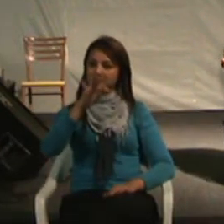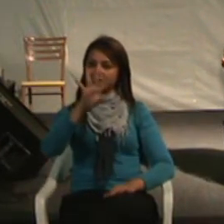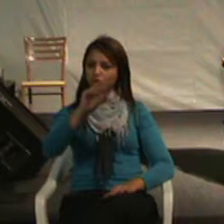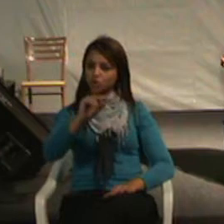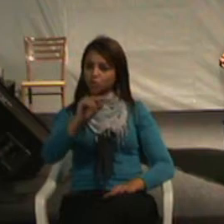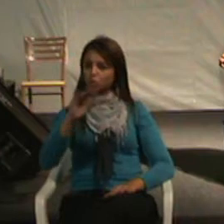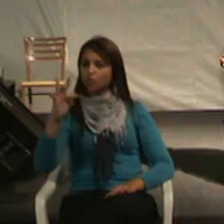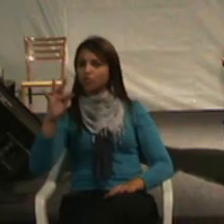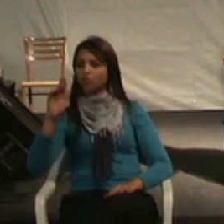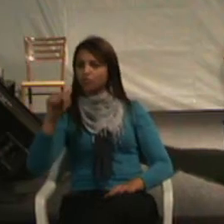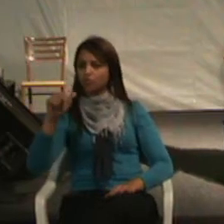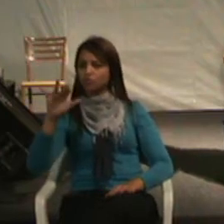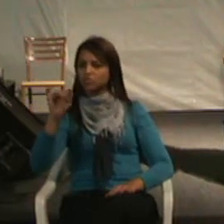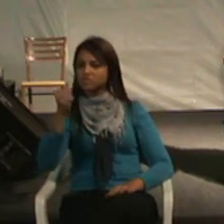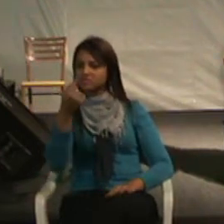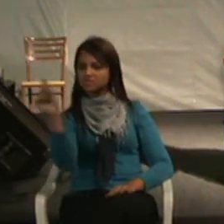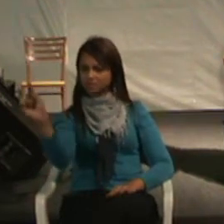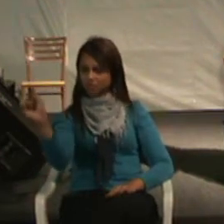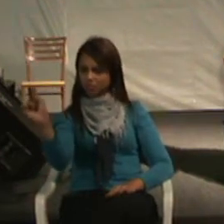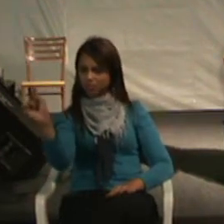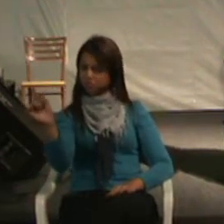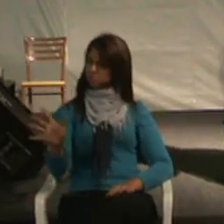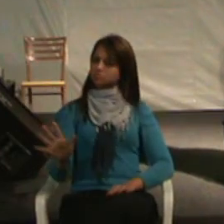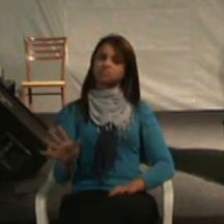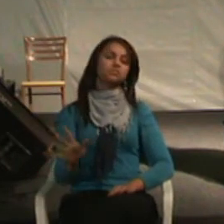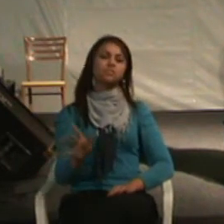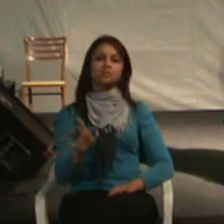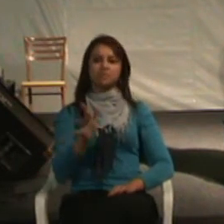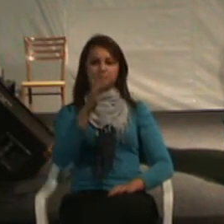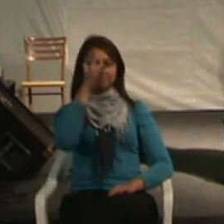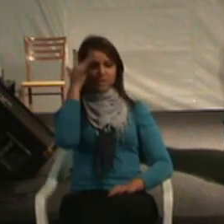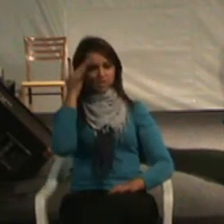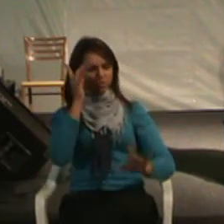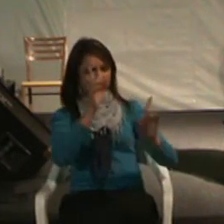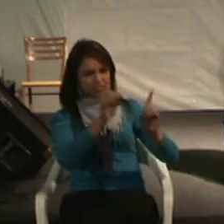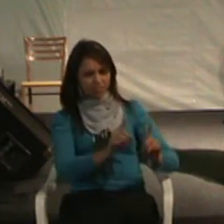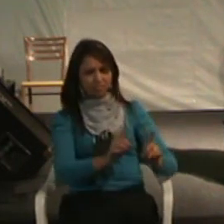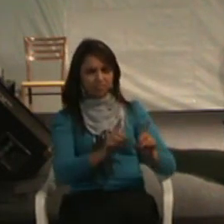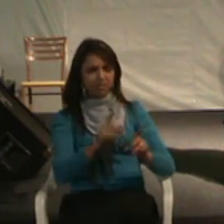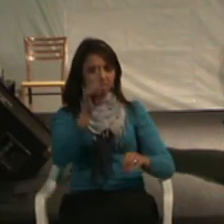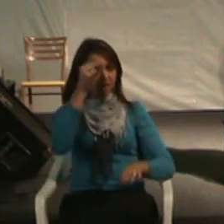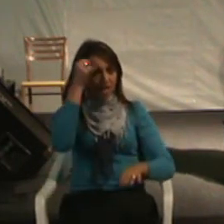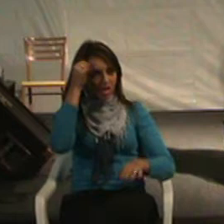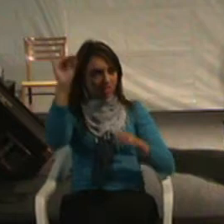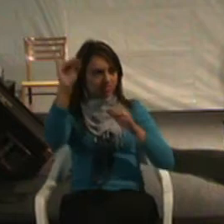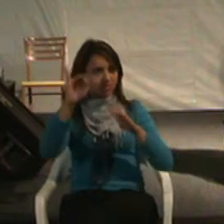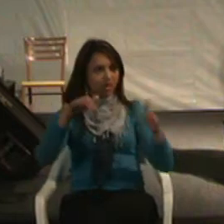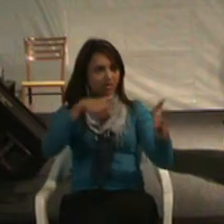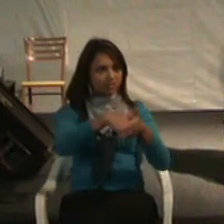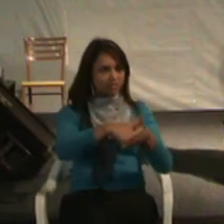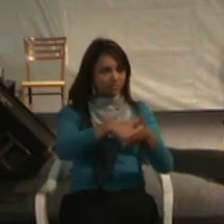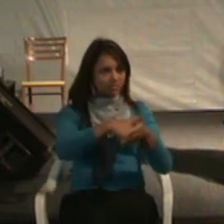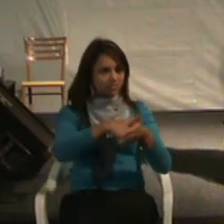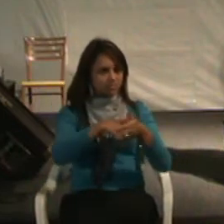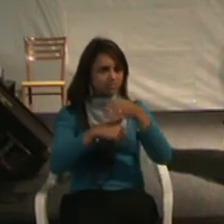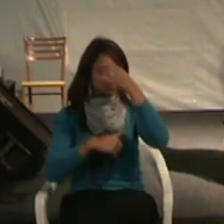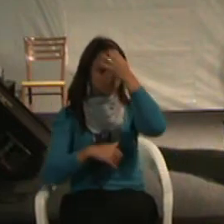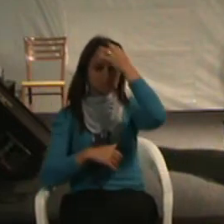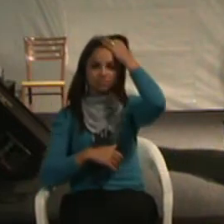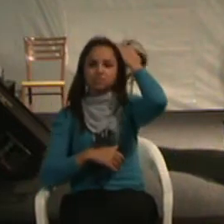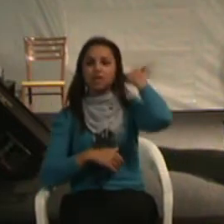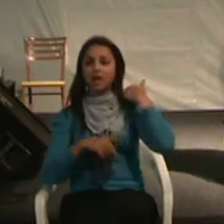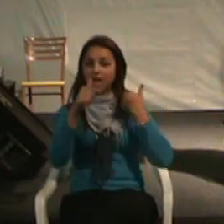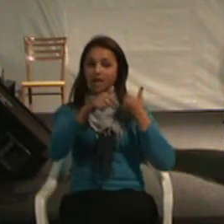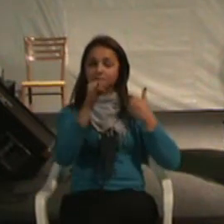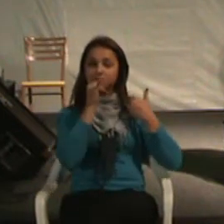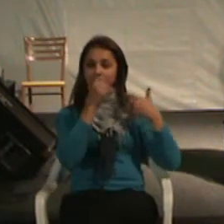Puxa, tratando-se de pessoa com deficiência, tratando-se de evitar acidentes. Aqui